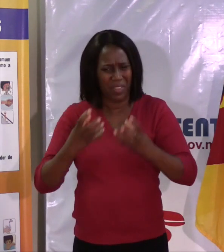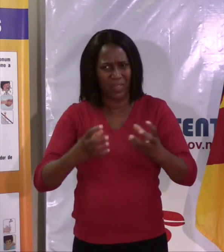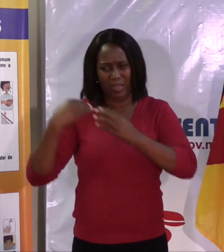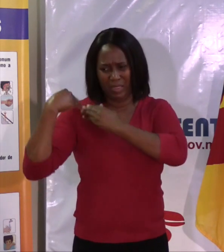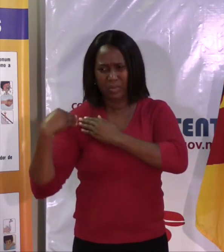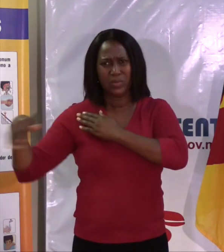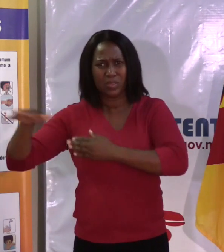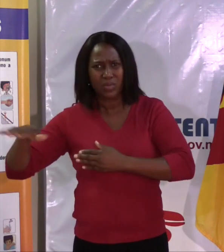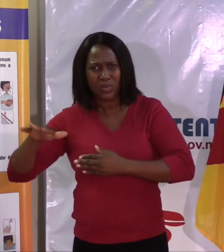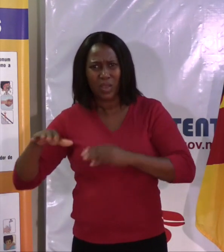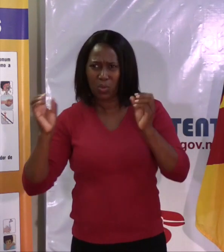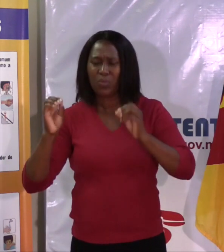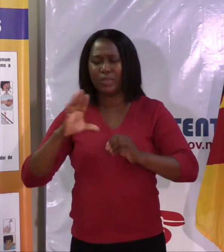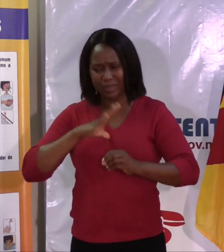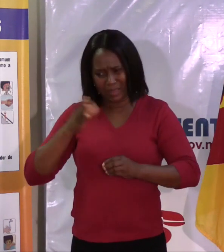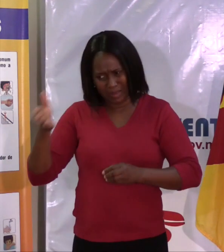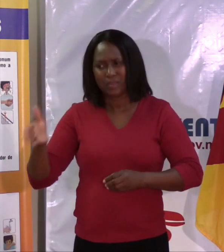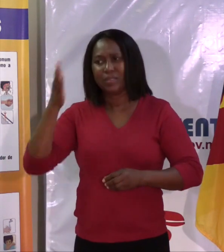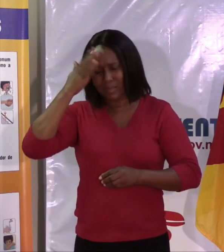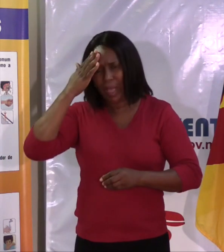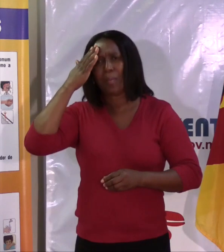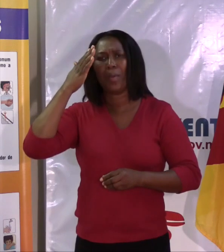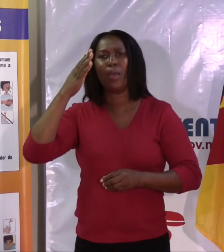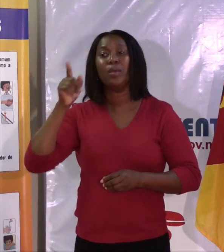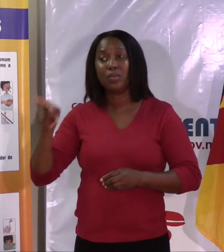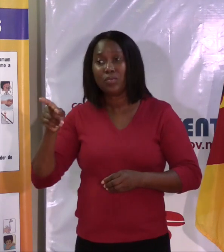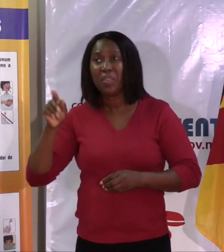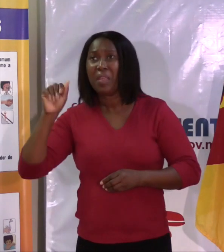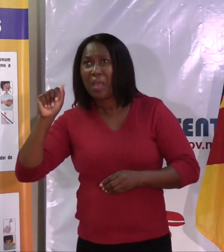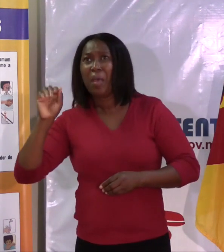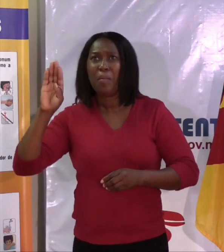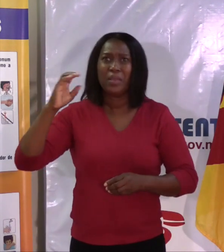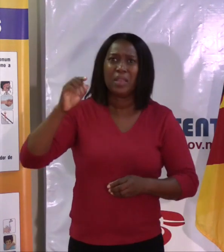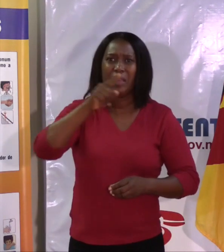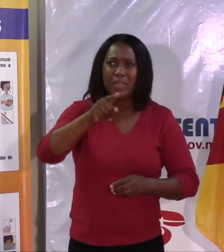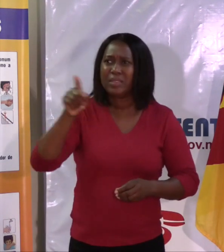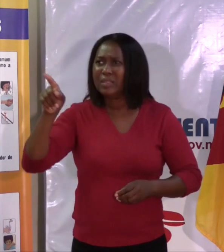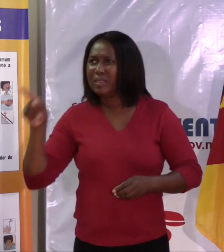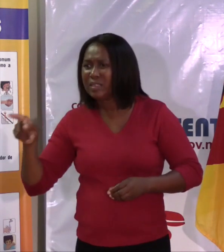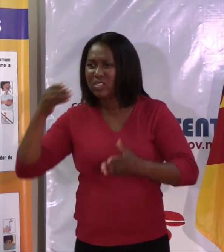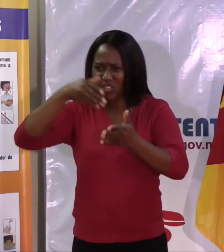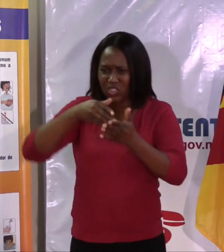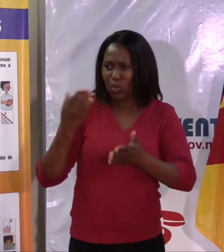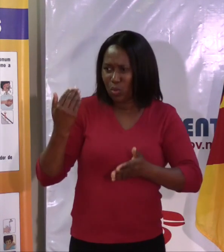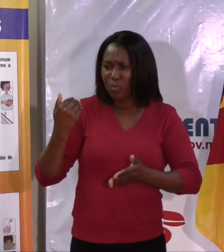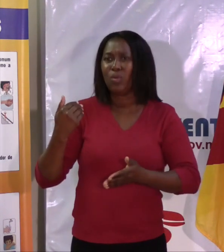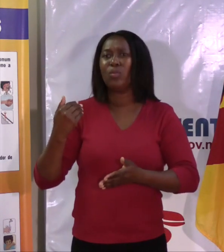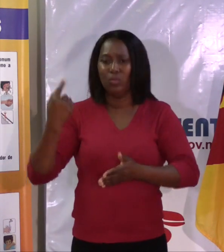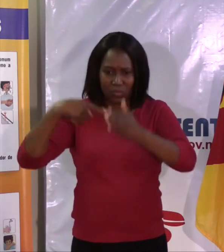não foi a África do Sul, estava. O líder comunitário sabe que a ABC acabou de chegar. se nós conseguirmos isto com cada líder